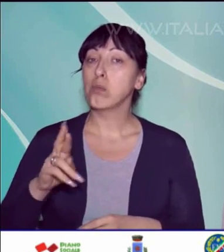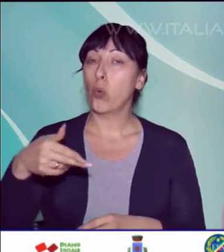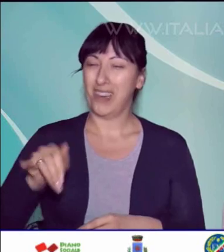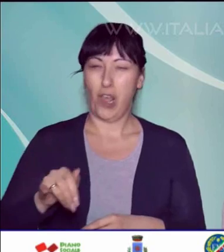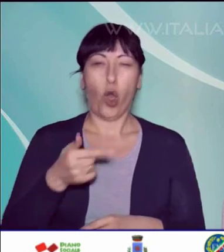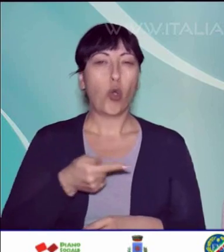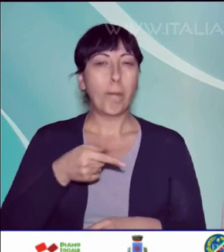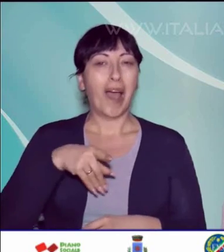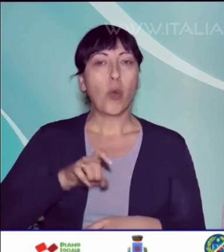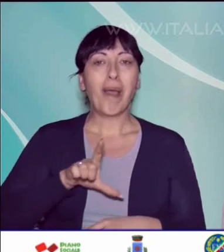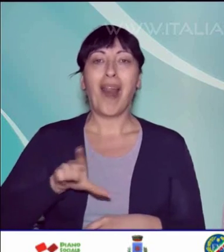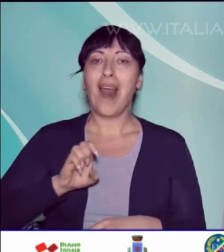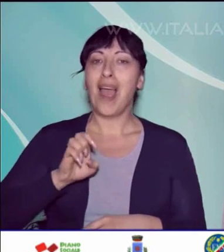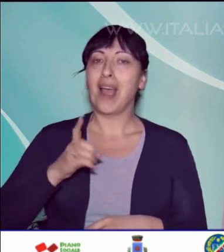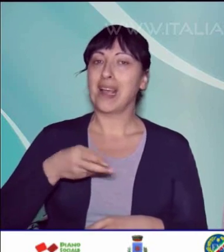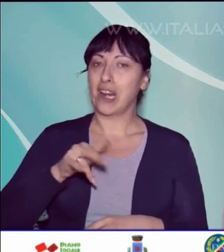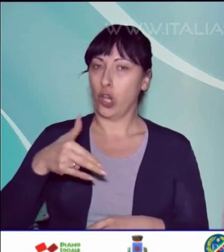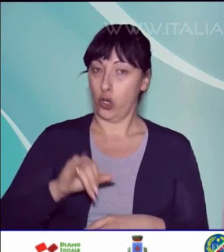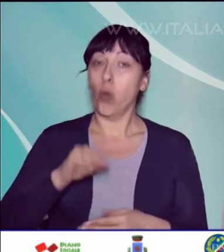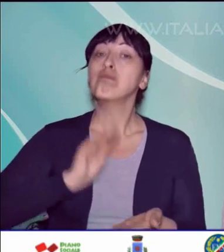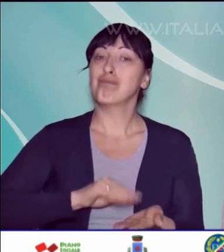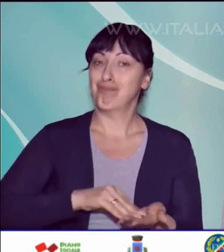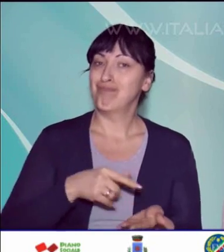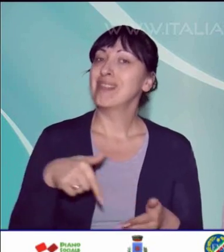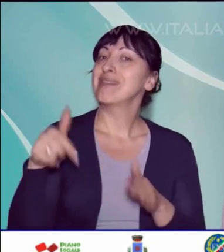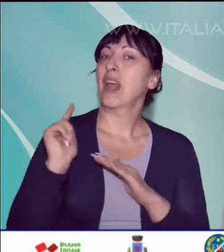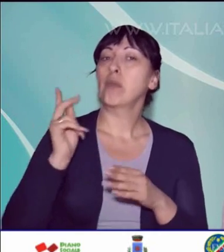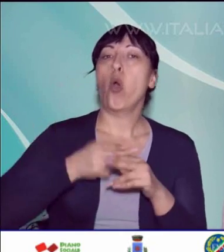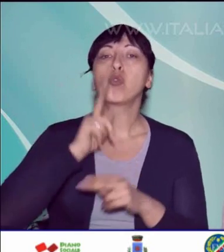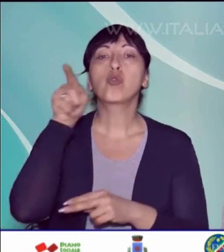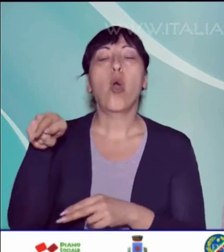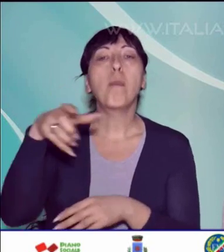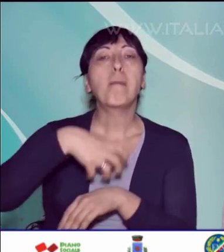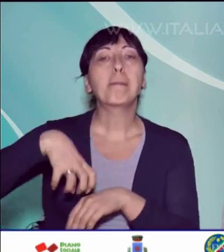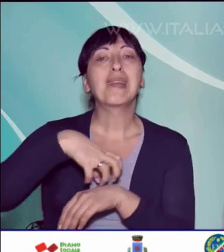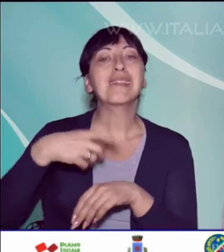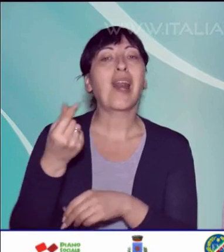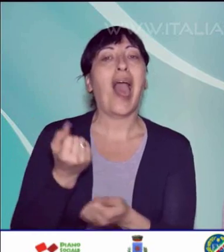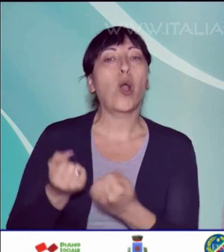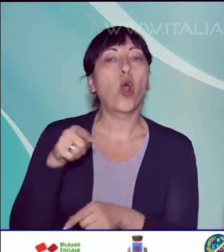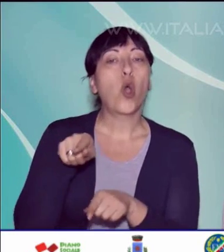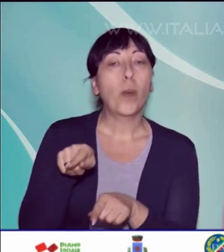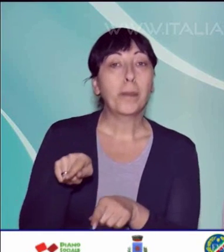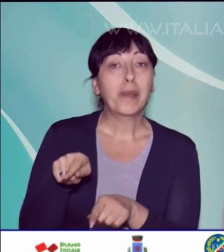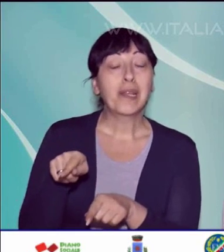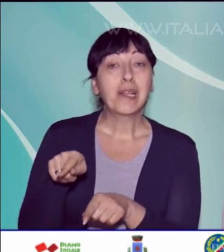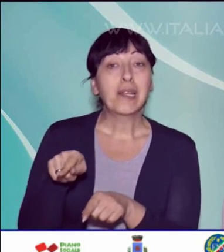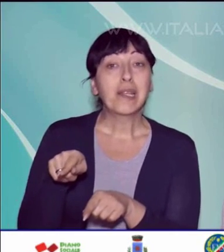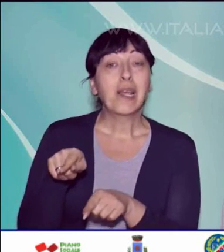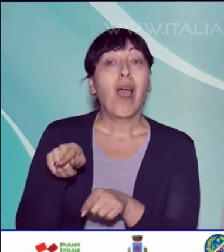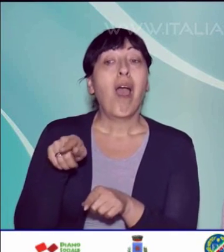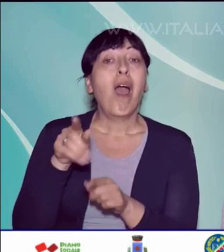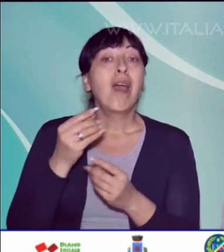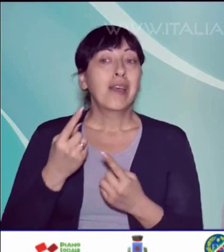Pellegrino, la scorsa settimana a Roma, presso il Ministero dell'Economia. Quando si è avuta la